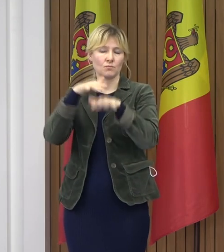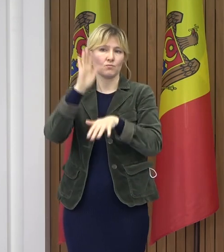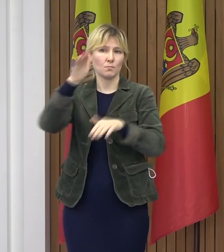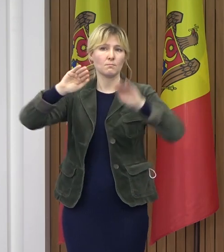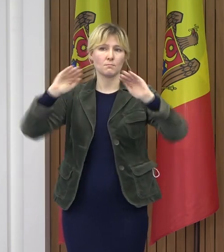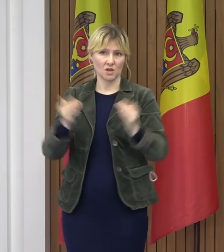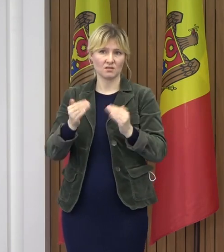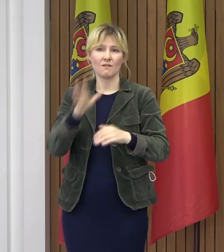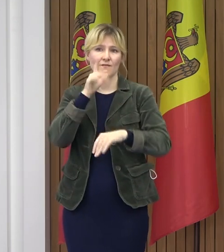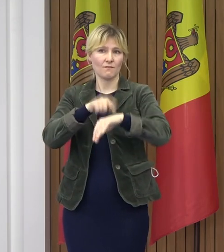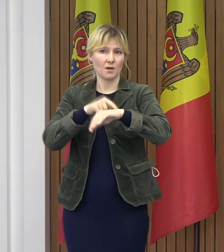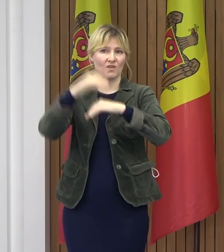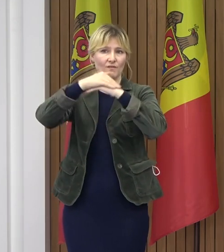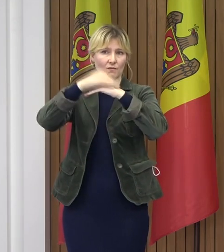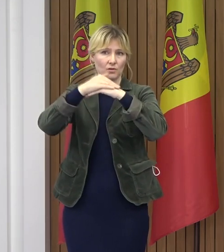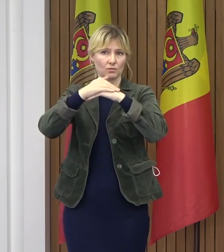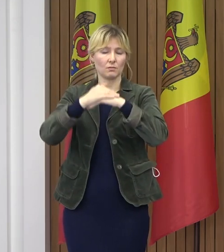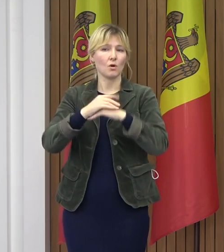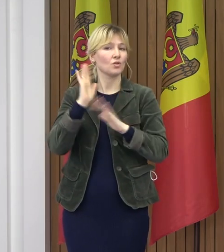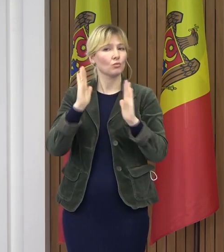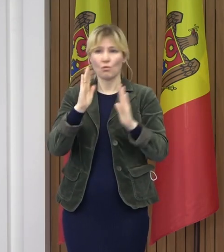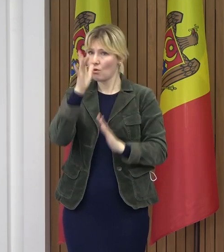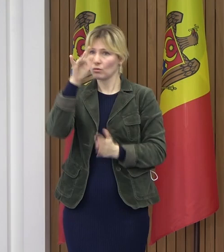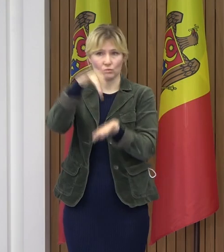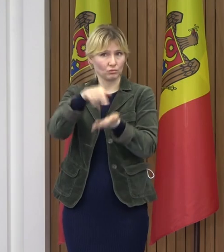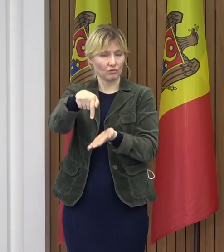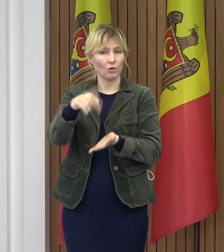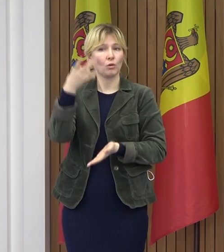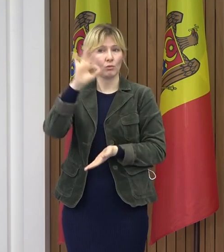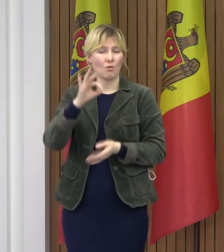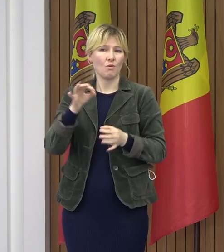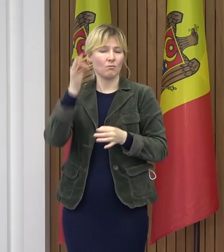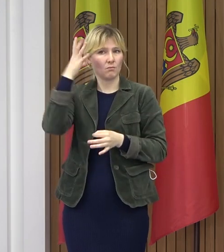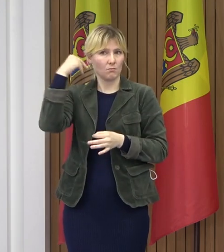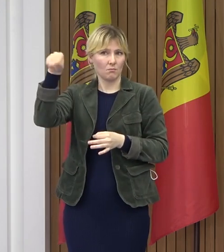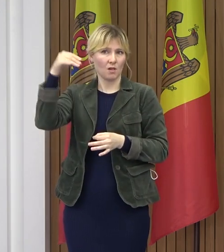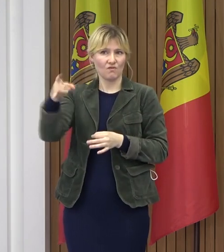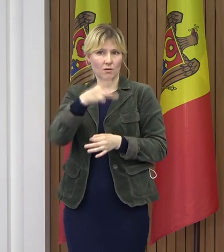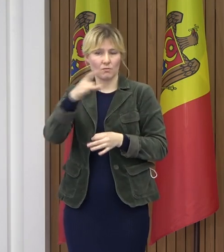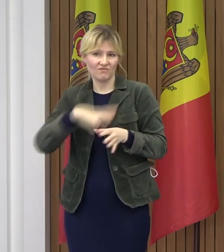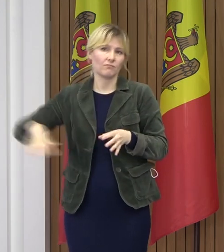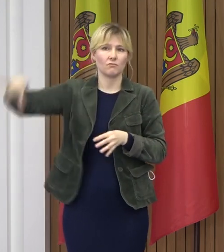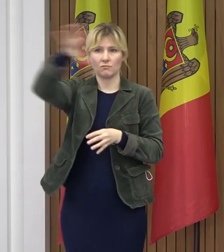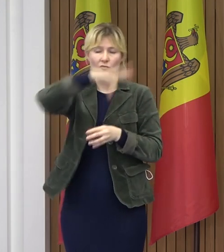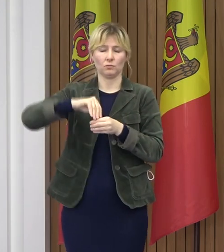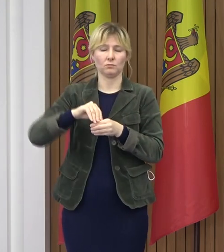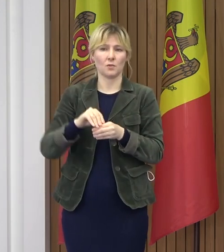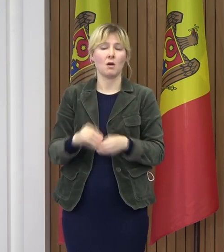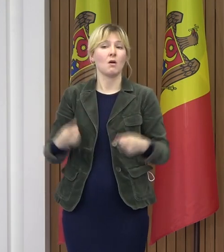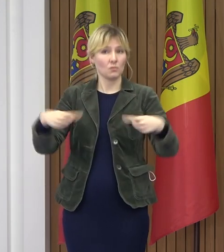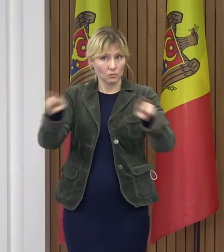orele de seară, nu doar din municipiu Chișinău, dar per total în țară. Totodată,